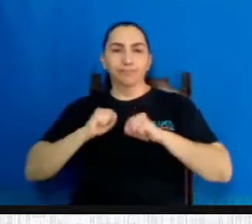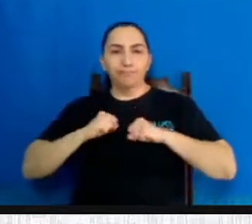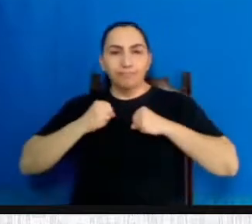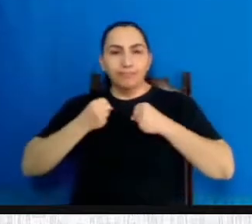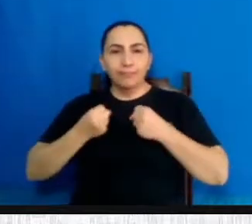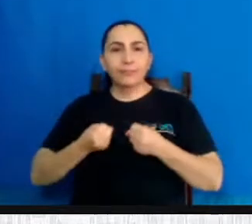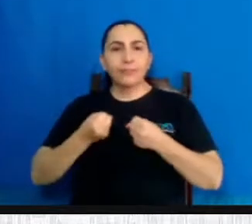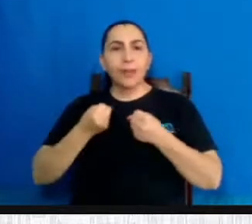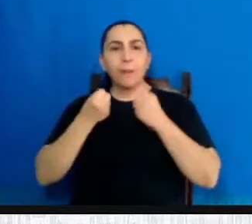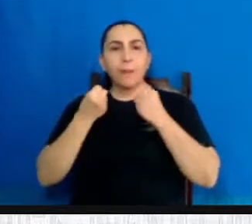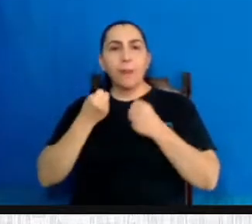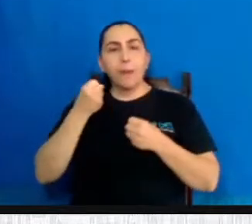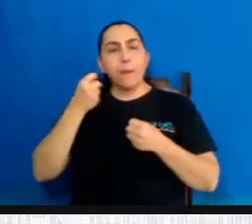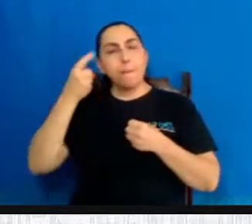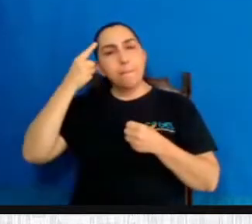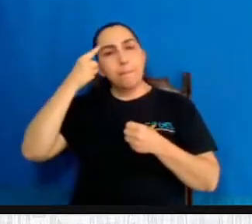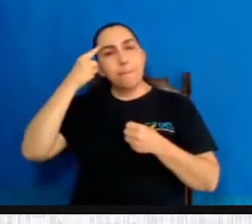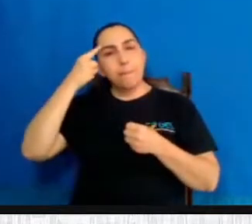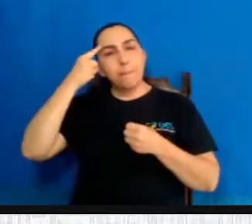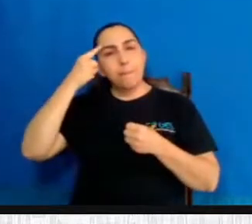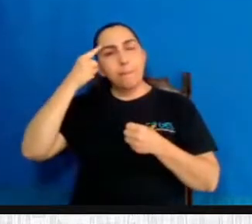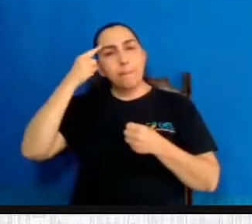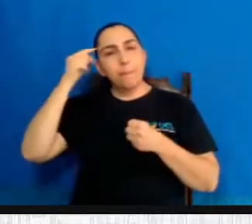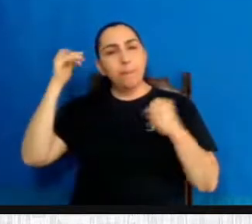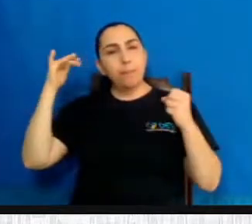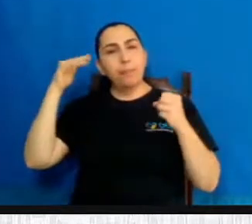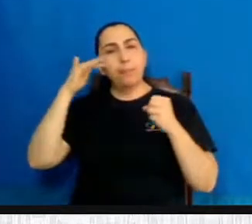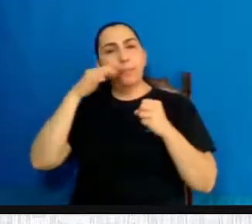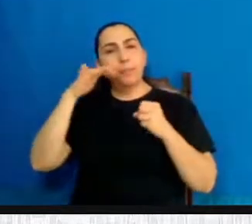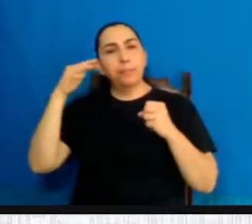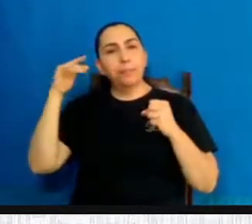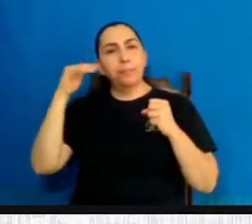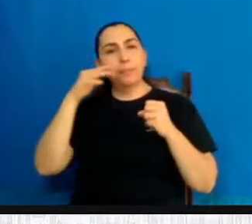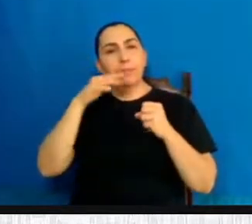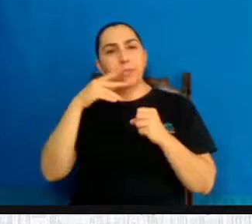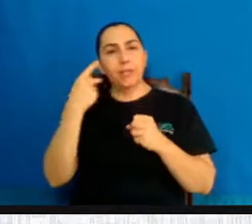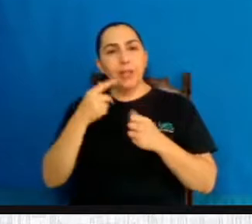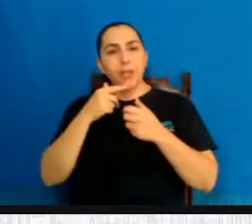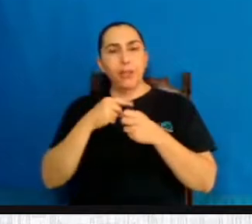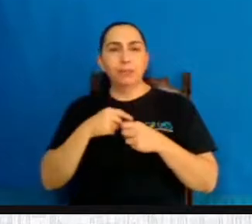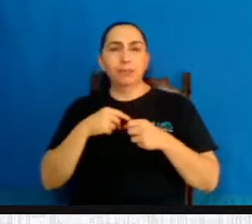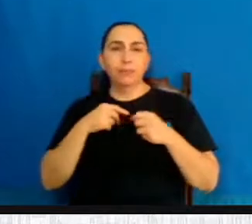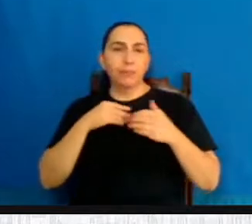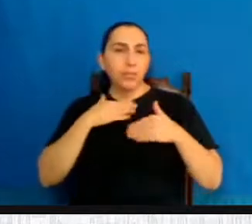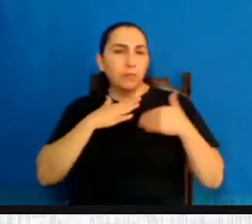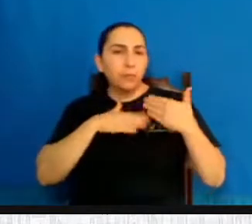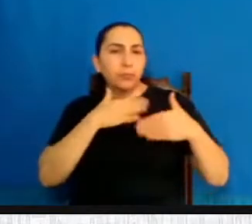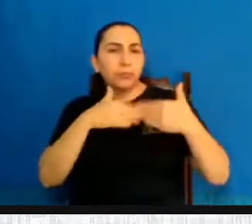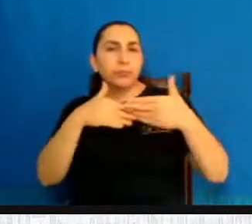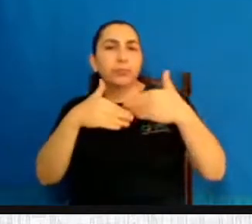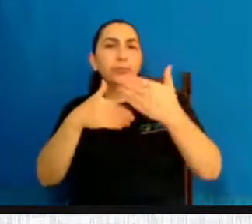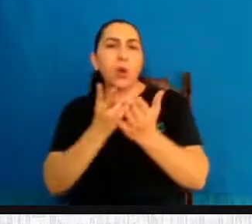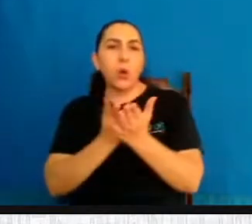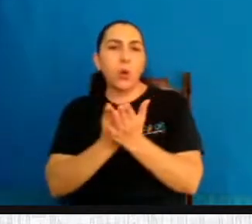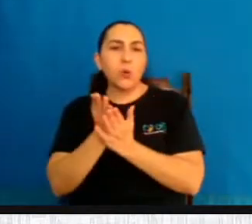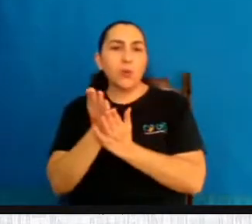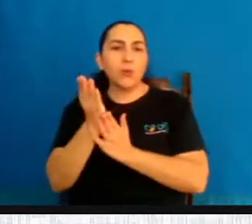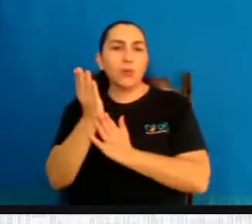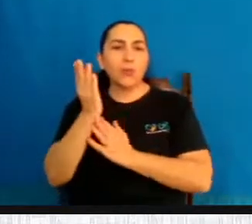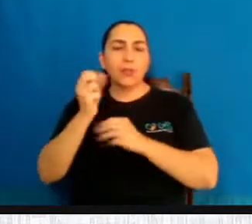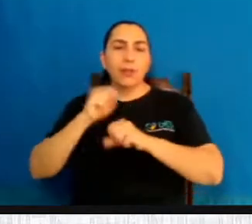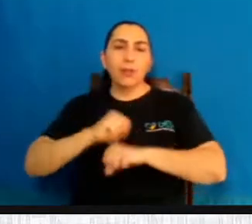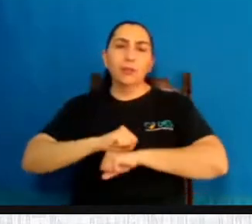pensamentos e bons votos para que você consiga concluir ela com sucesso, e mais do que isso, de que a mensagem e o